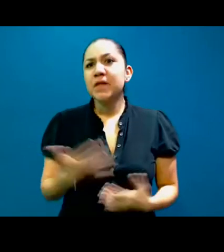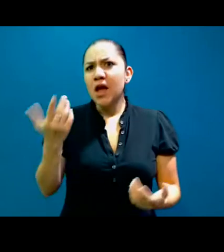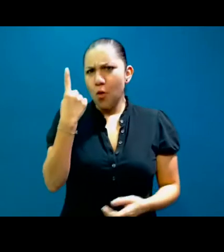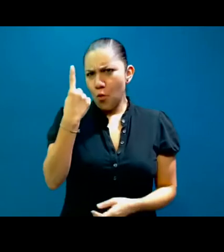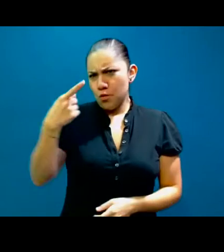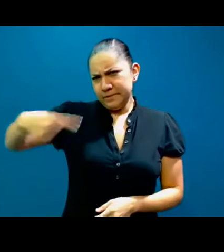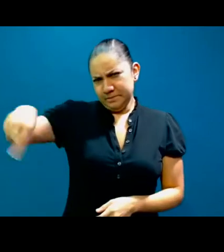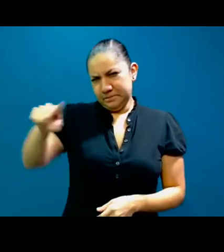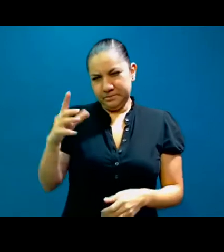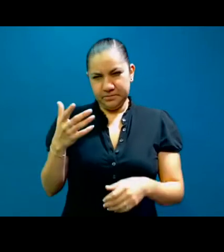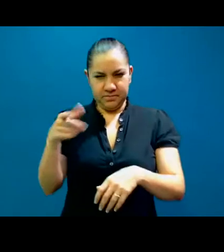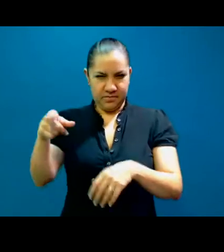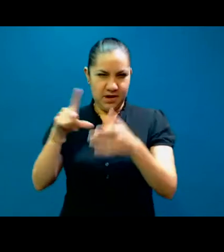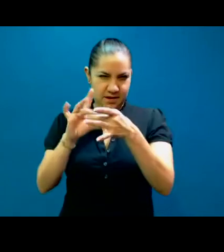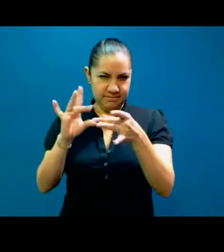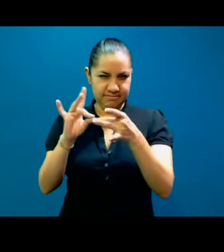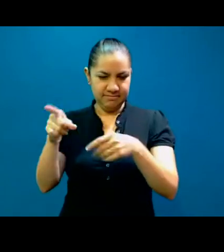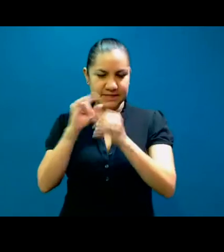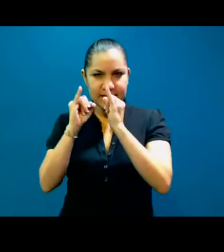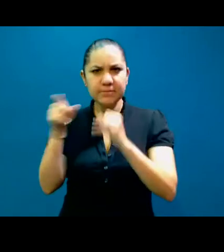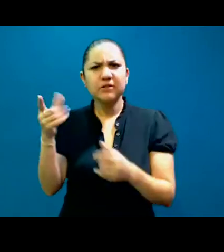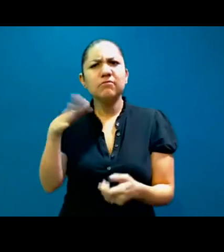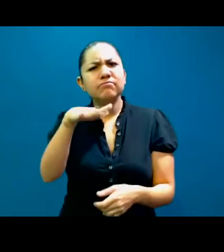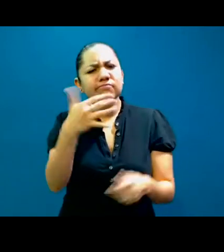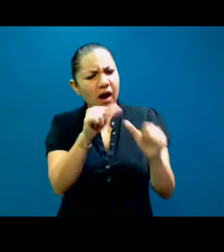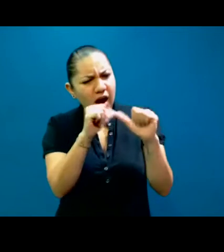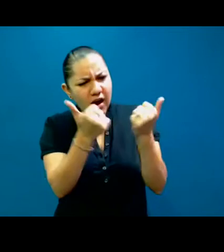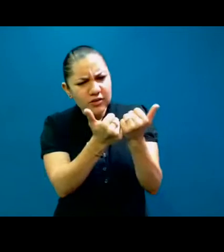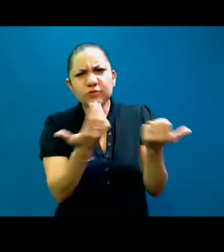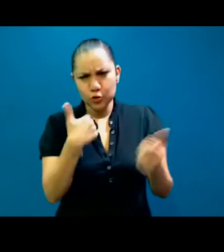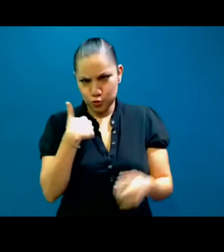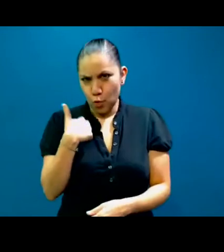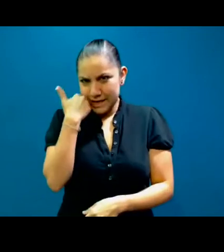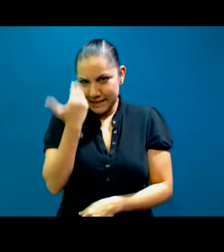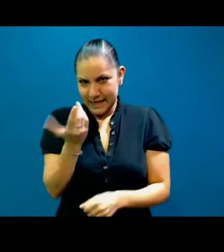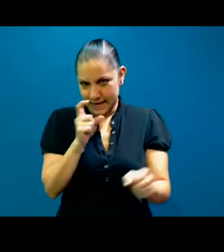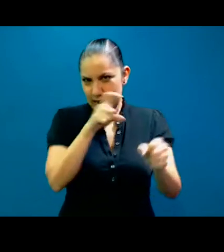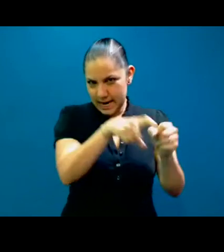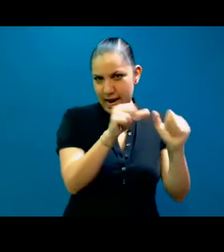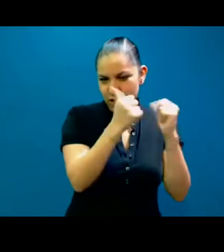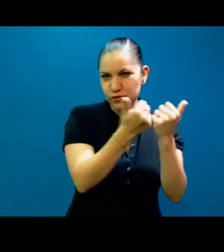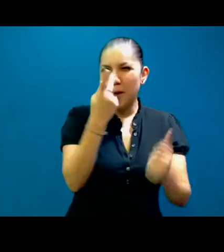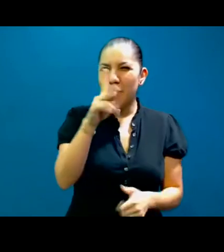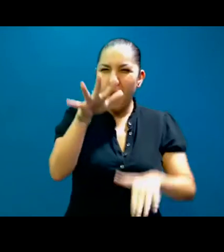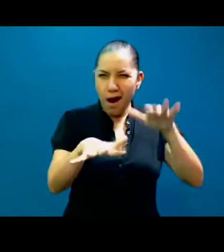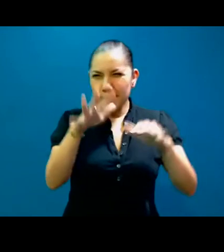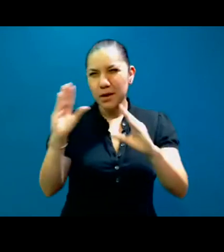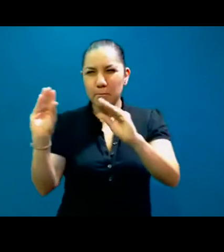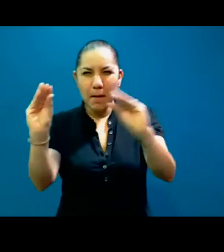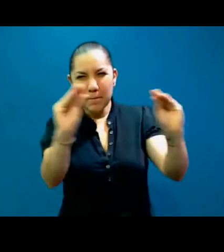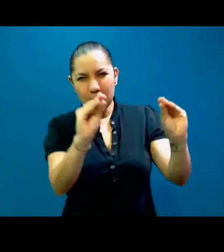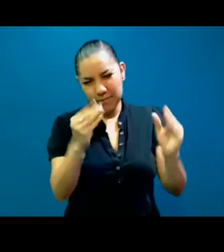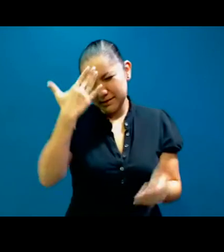asociaciones? Es que yo me quisiera unir, pero la verdad es que se oyen muchas cosas, ya saben, siempre cuando hay, pues, grupos